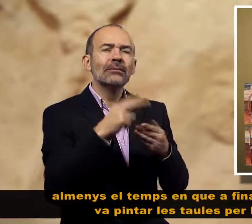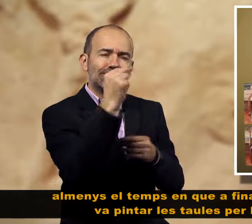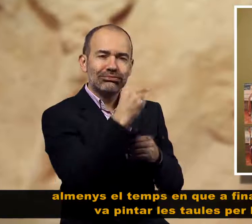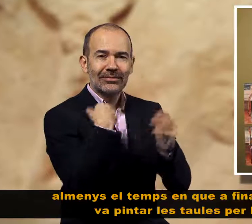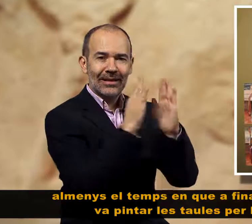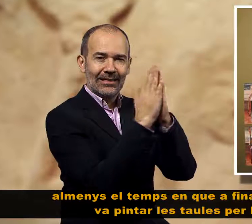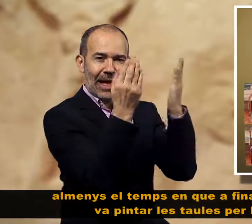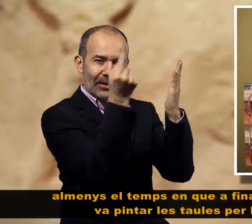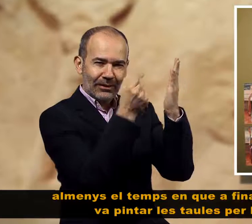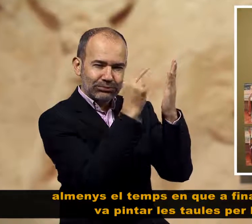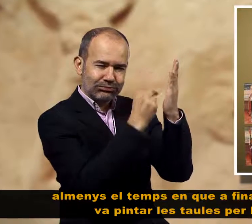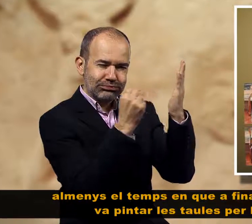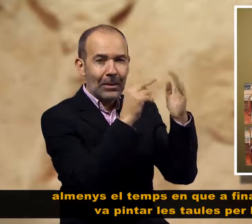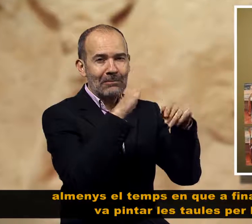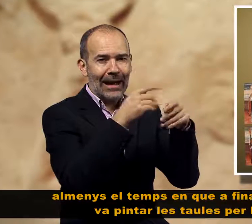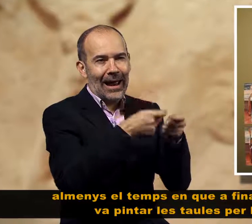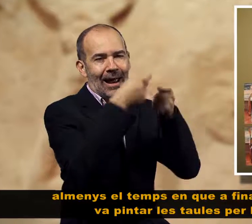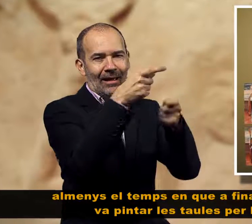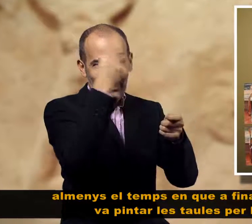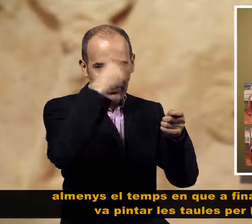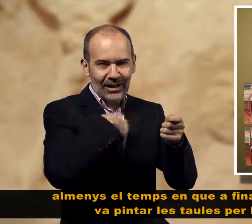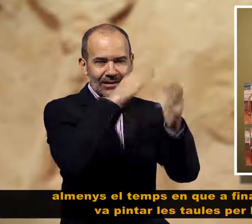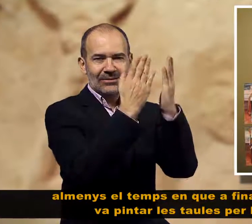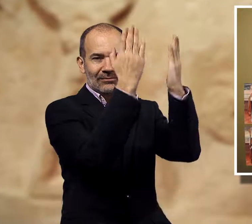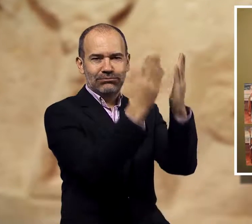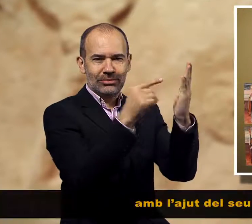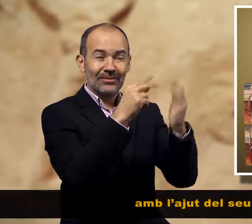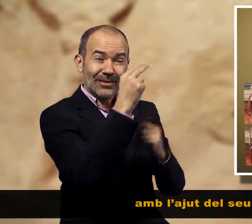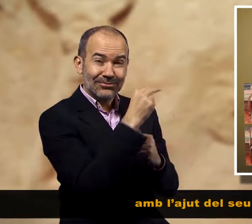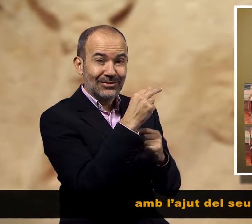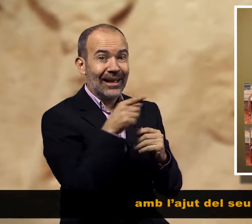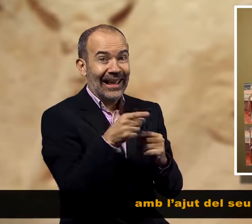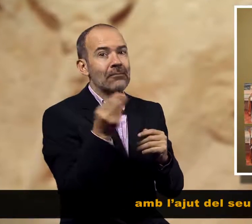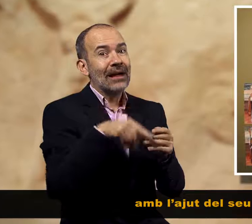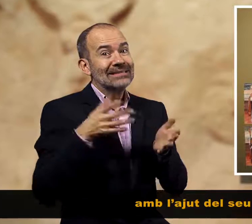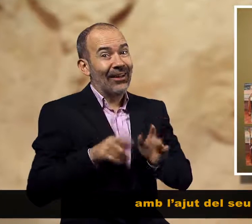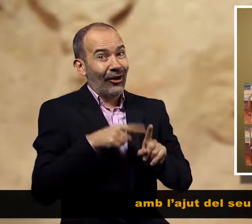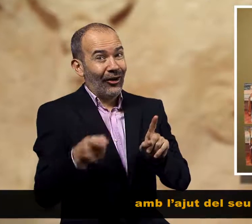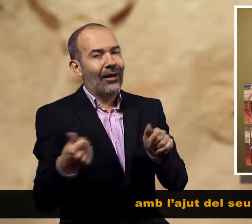del segle XVI va pintar les taules per l'església, amb l'ajut del seu fill.